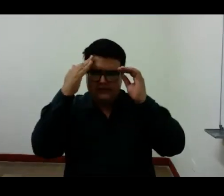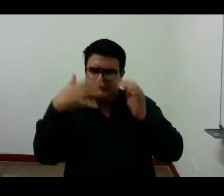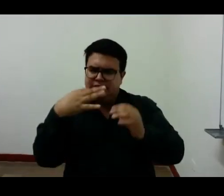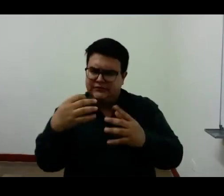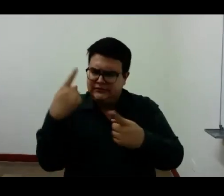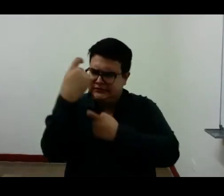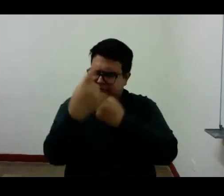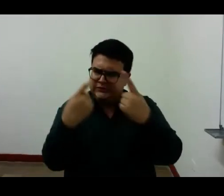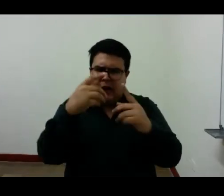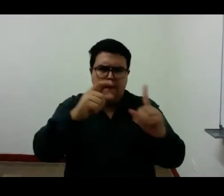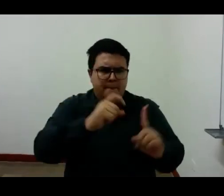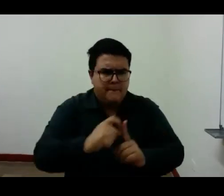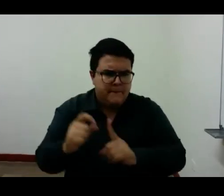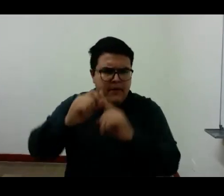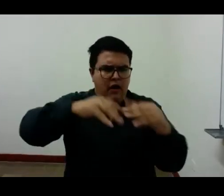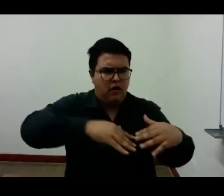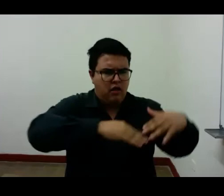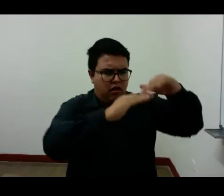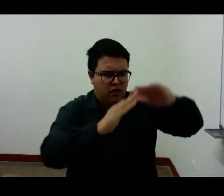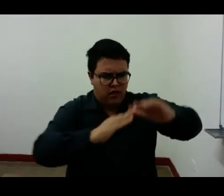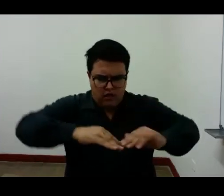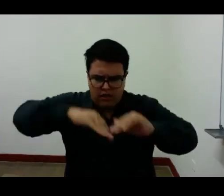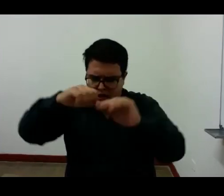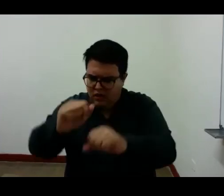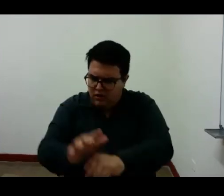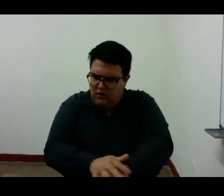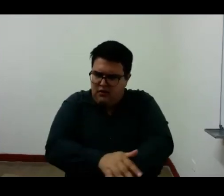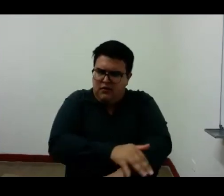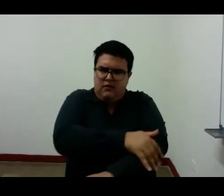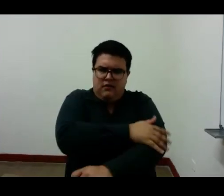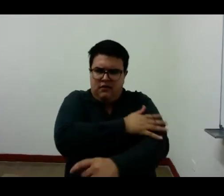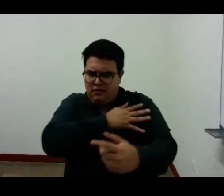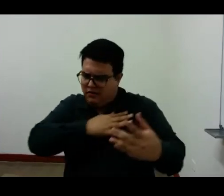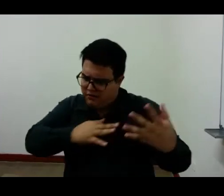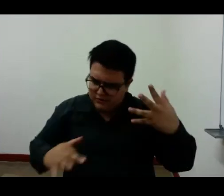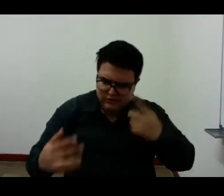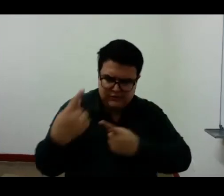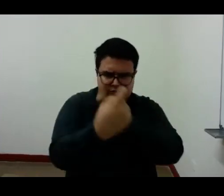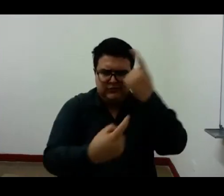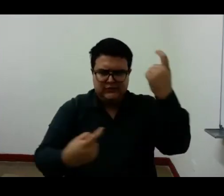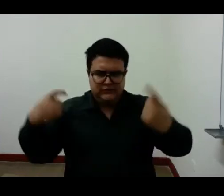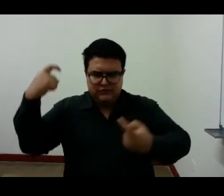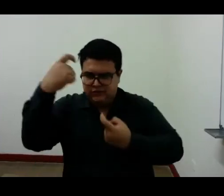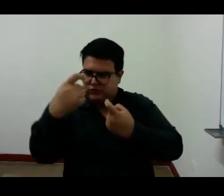los ritmos a las sensaciones de un determinado cuerpo